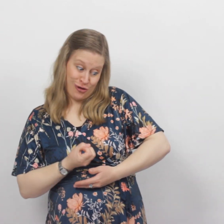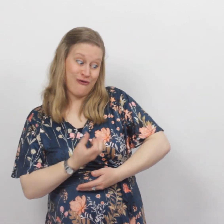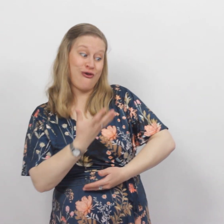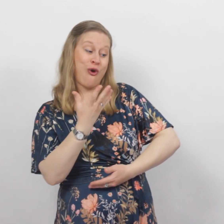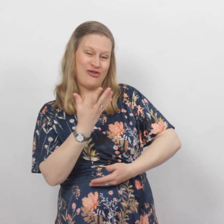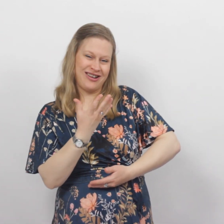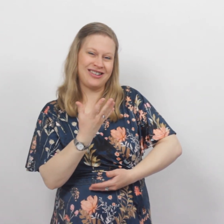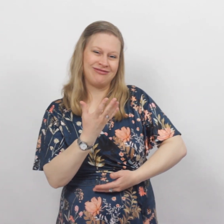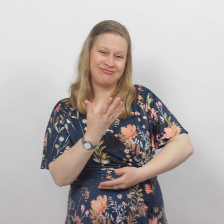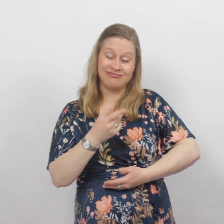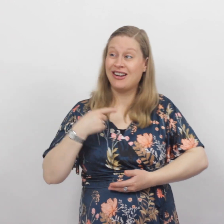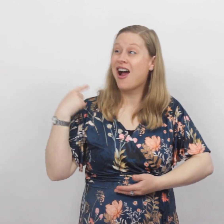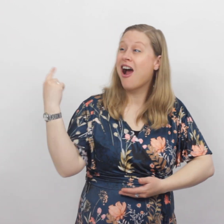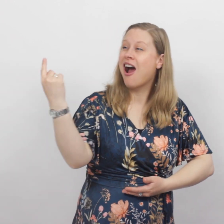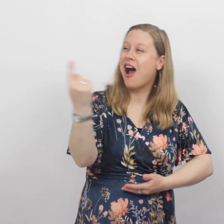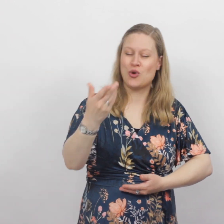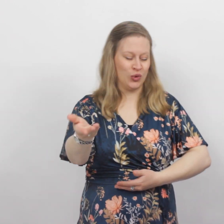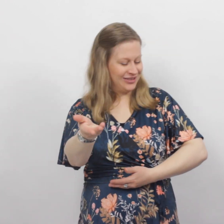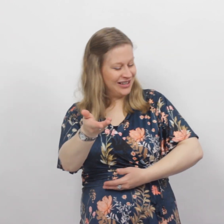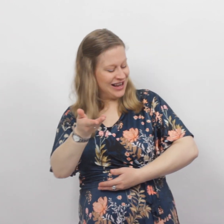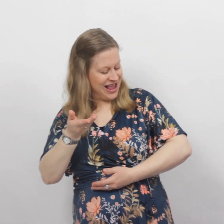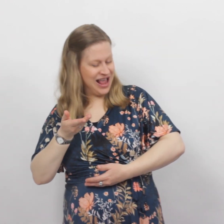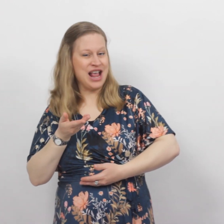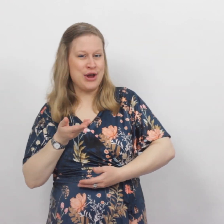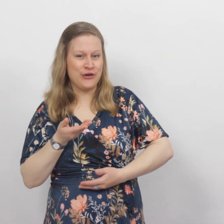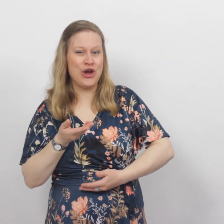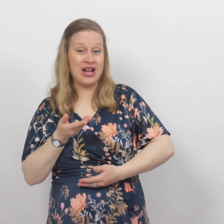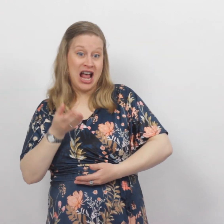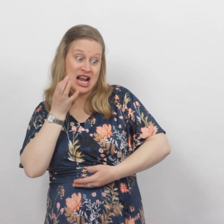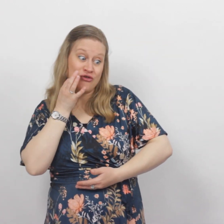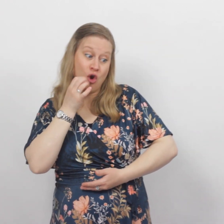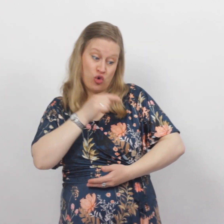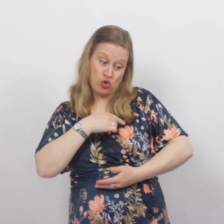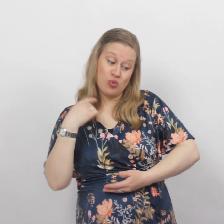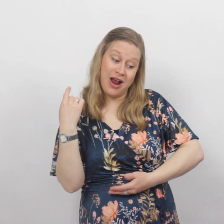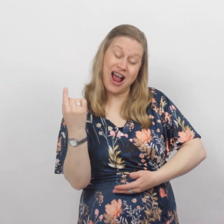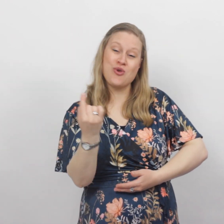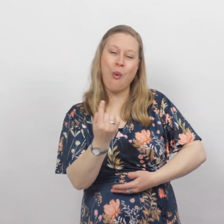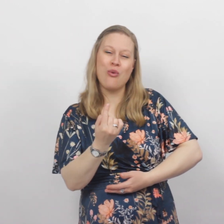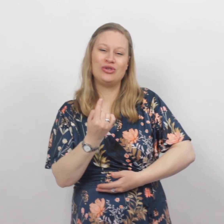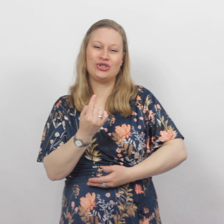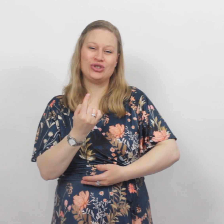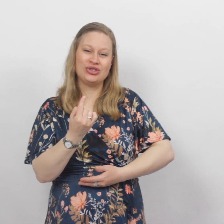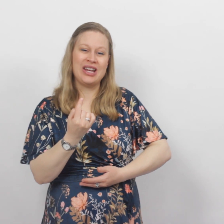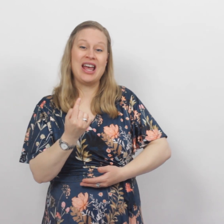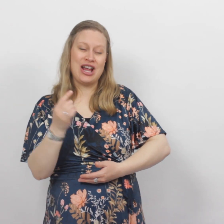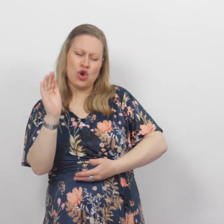een wonder Aan ons gegeven En je woont nu bij ons En je